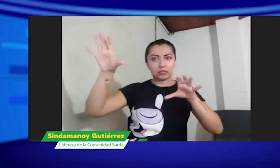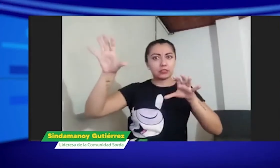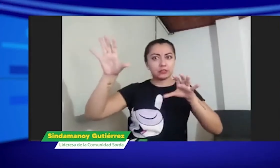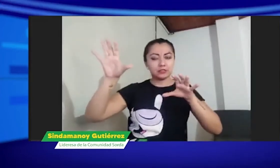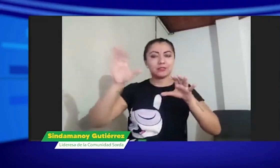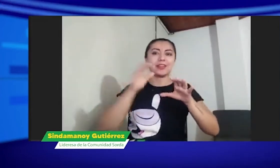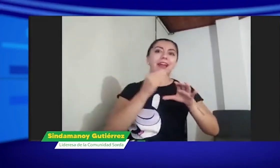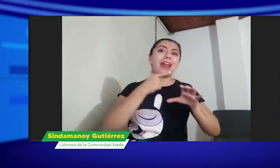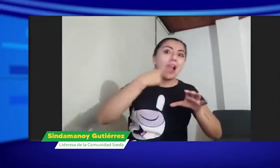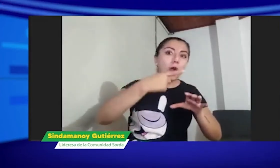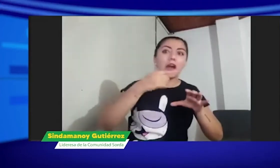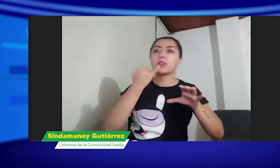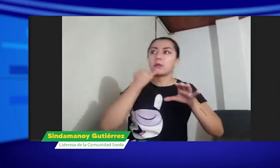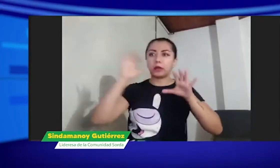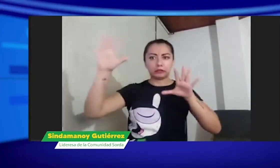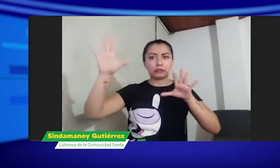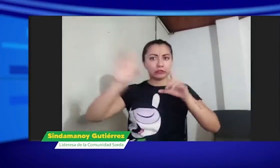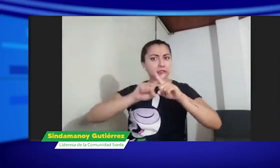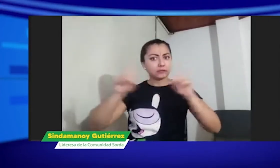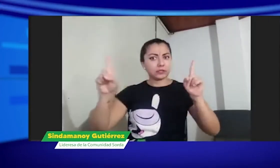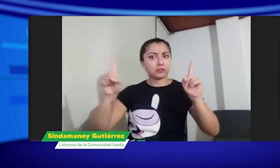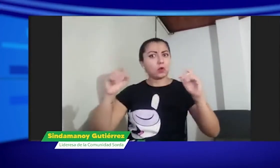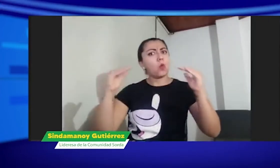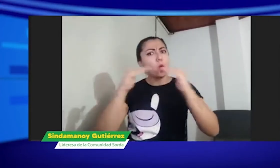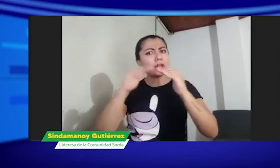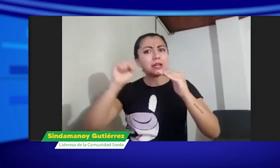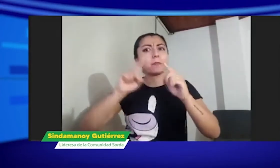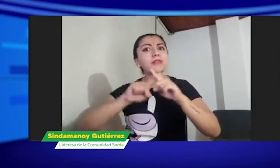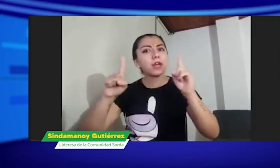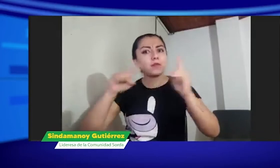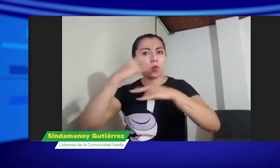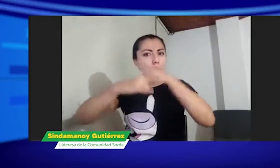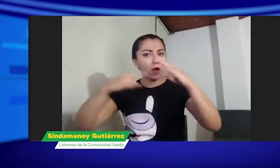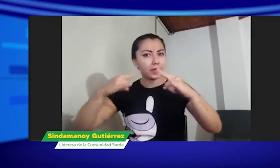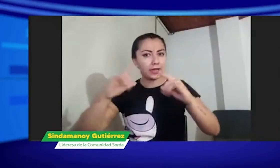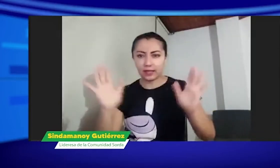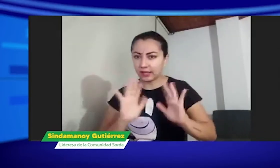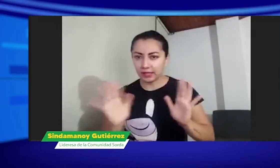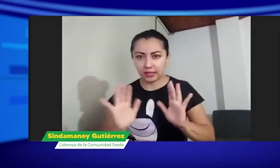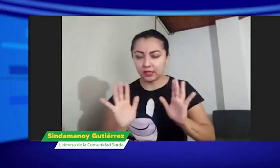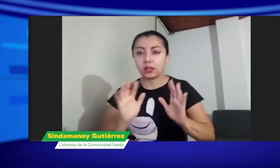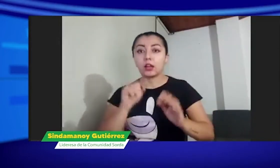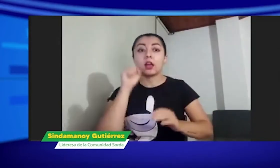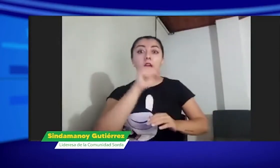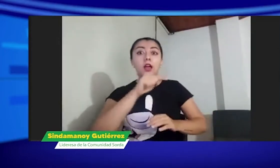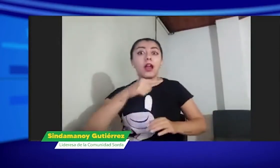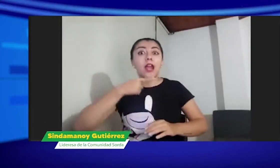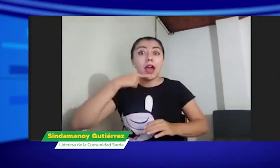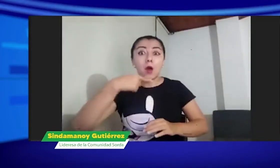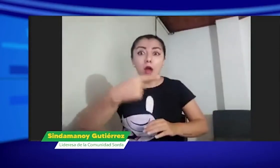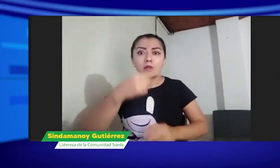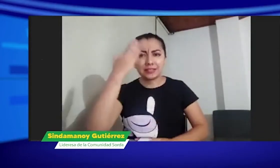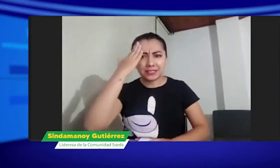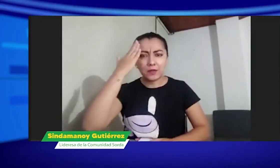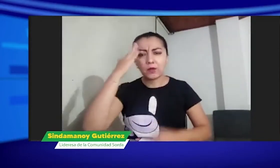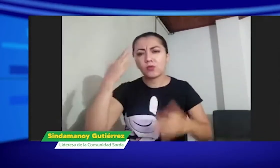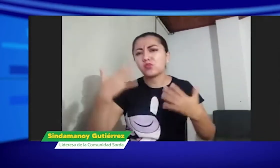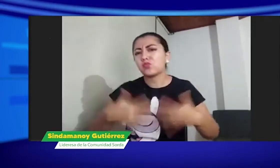Entonces, es diferente cuando hablamos de un grupo o cuando hablamos de un país. Entonces, no hablamos de una lengua